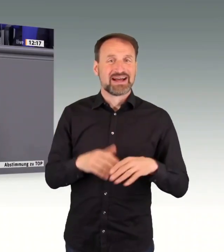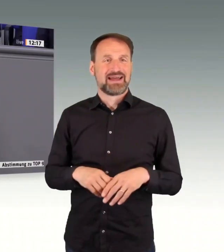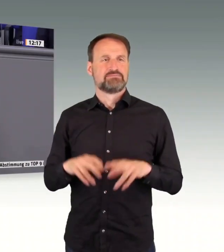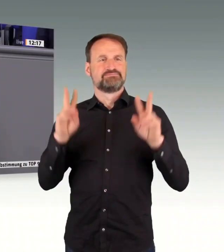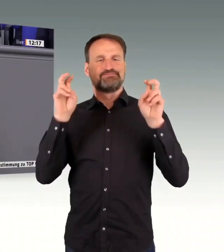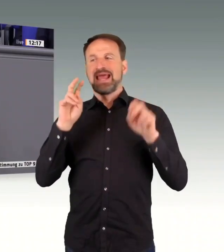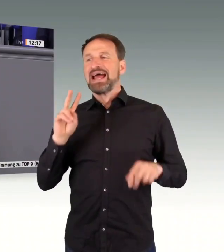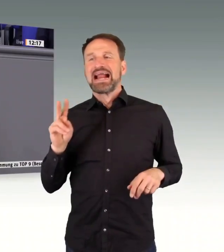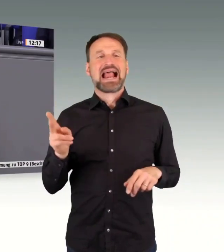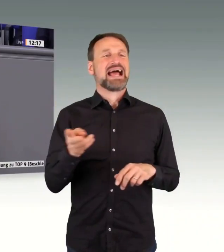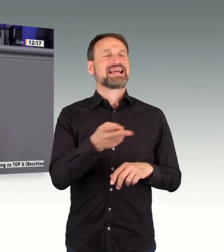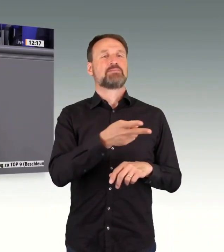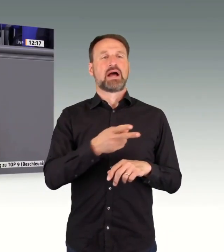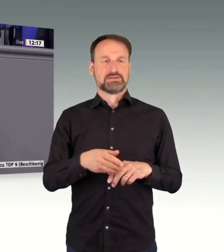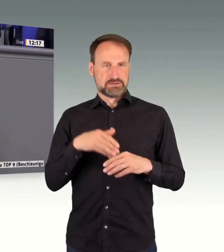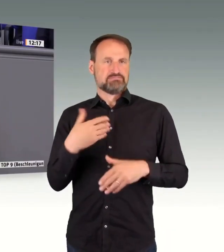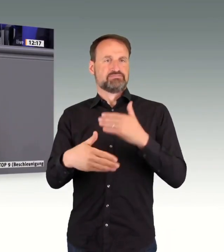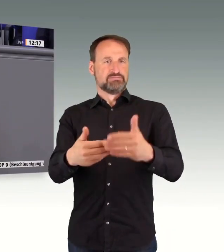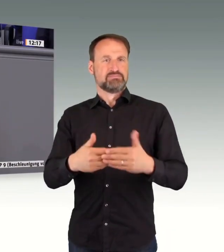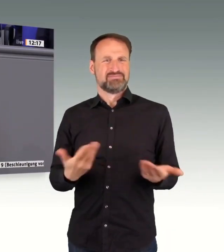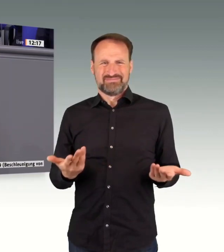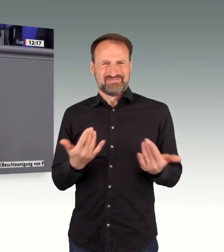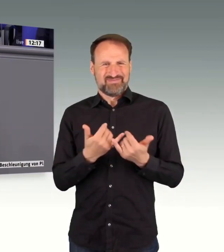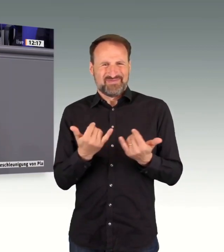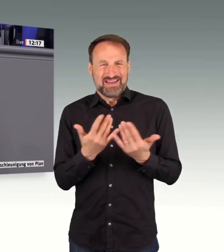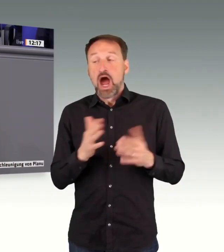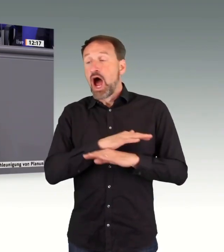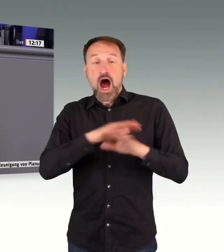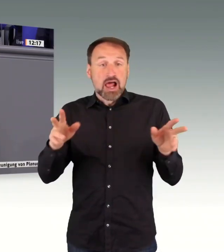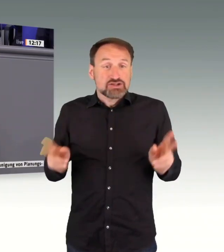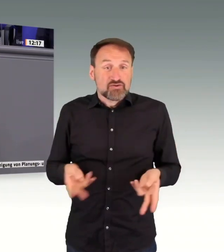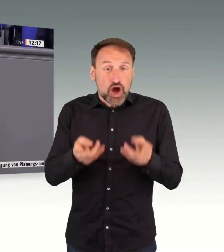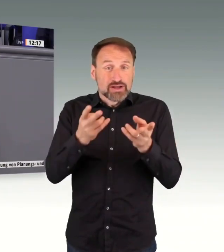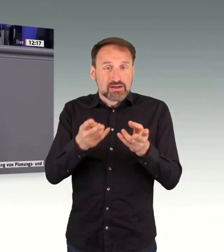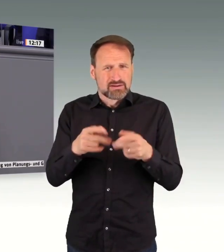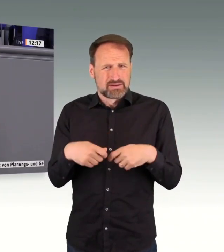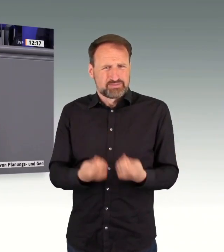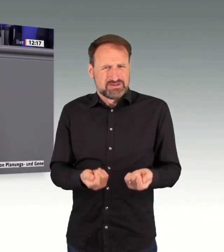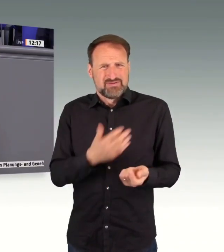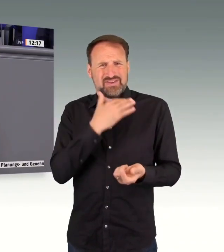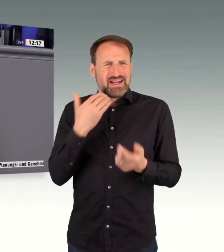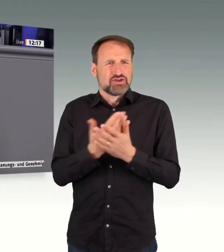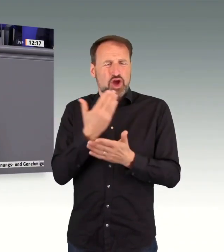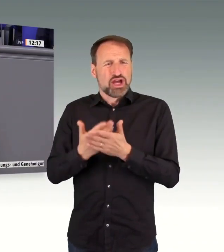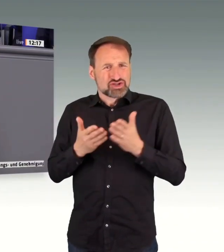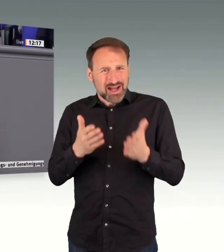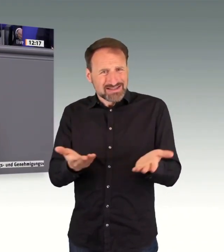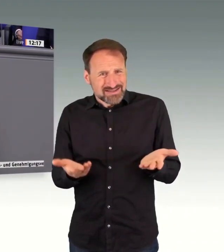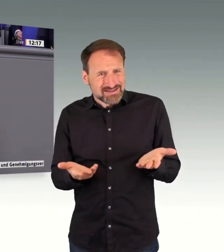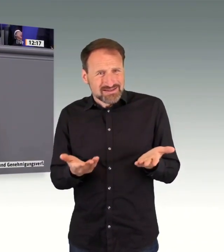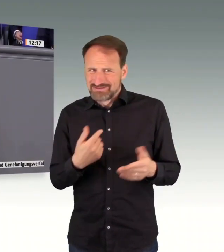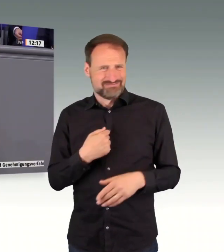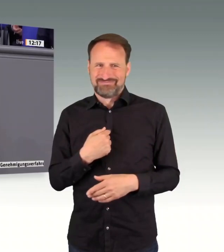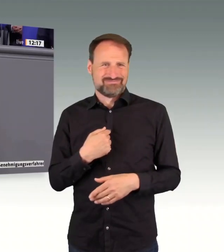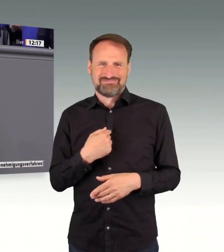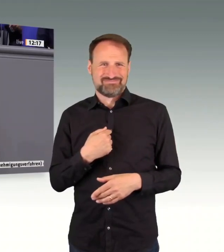zur Planungs- und Genehmigungsplanung endlich fokussiert werden. Und ja, das bleibt ein Kraftakt in dieser Regierungskoalition, das bleibt